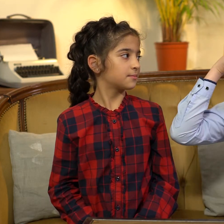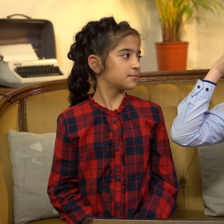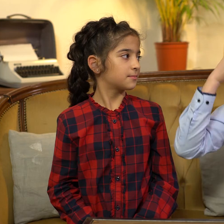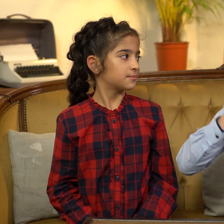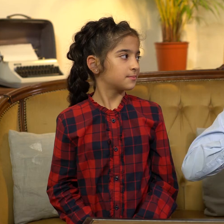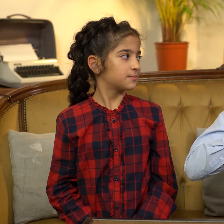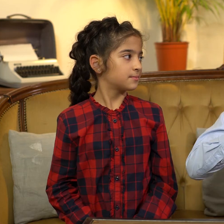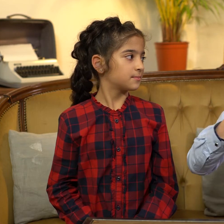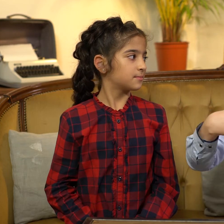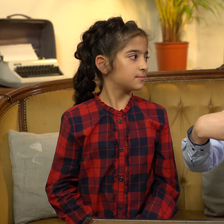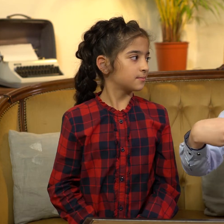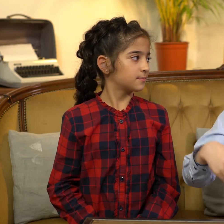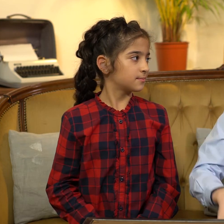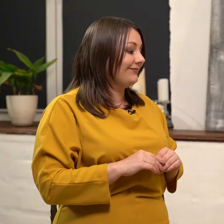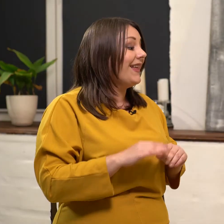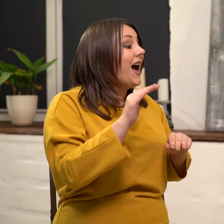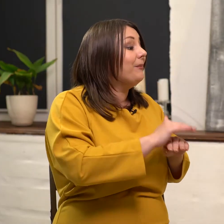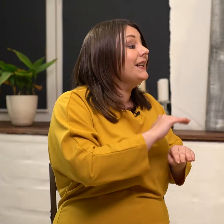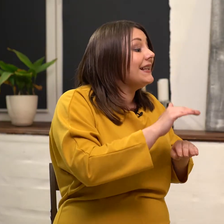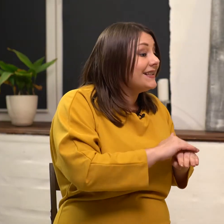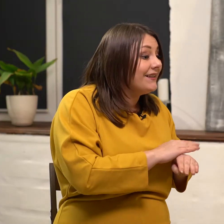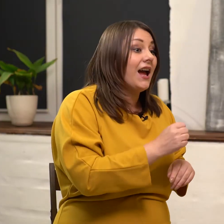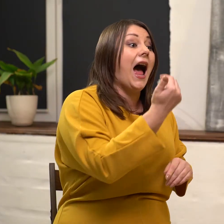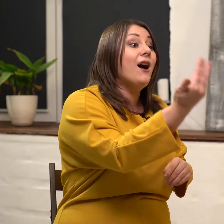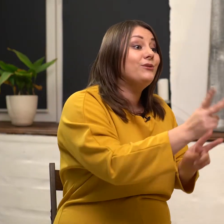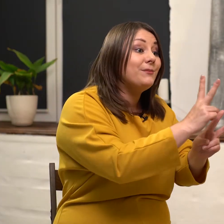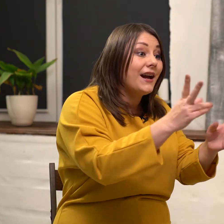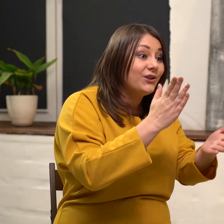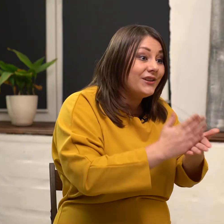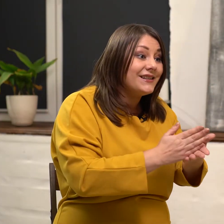and white. Молодцы. А у тебя кто есть?